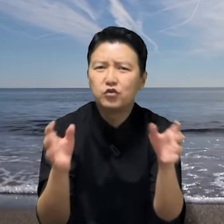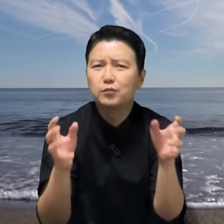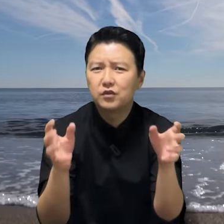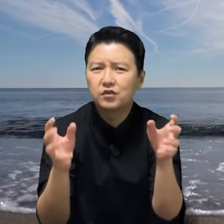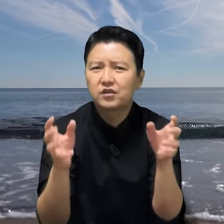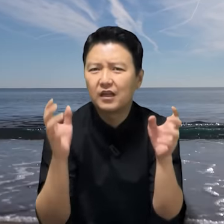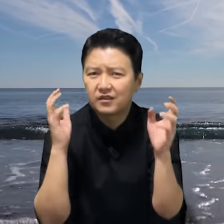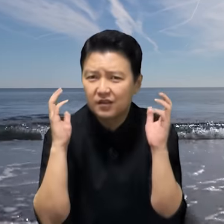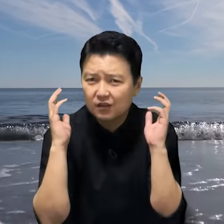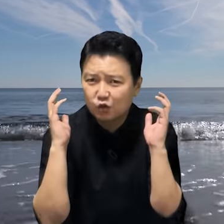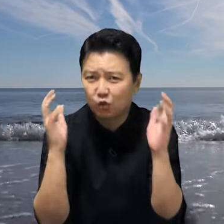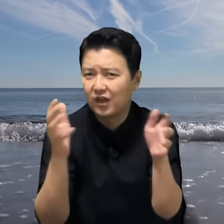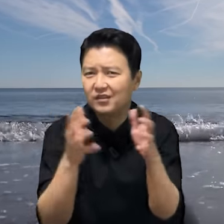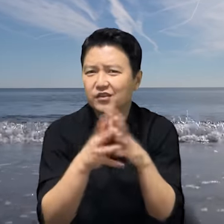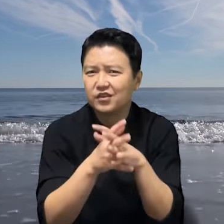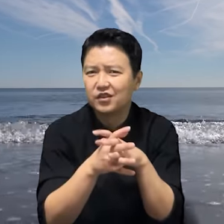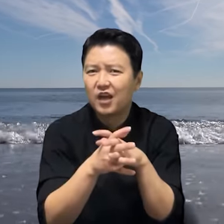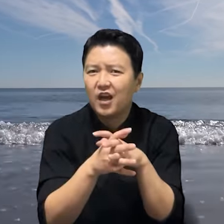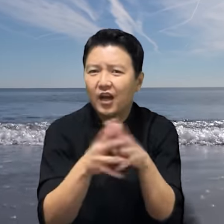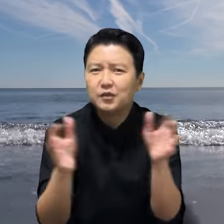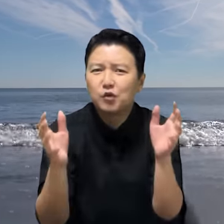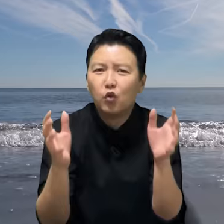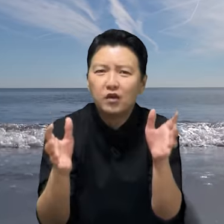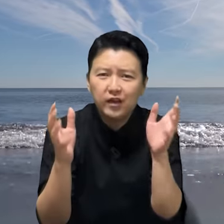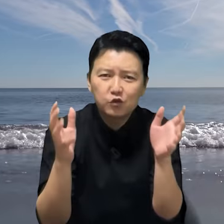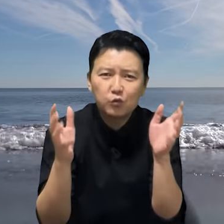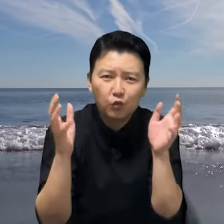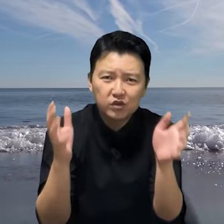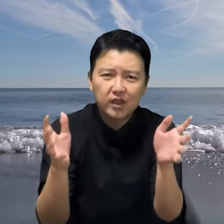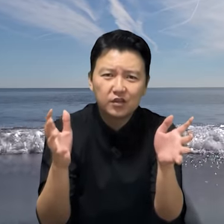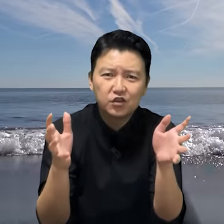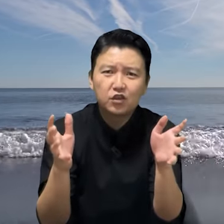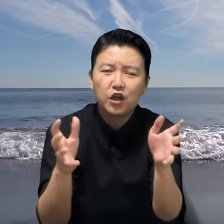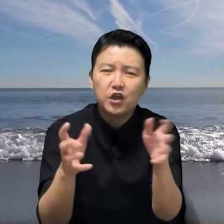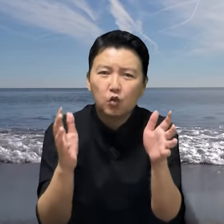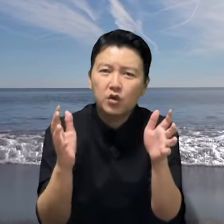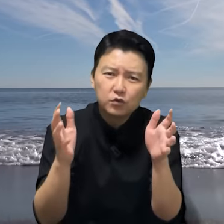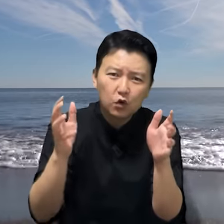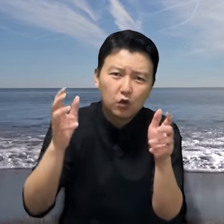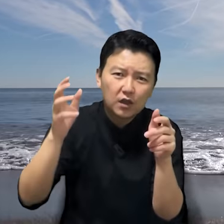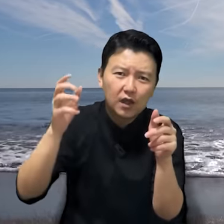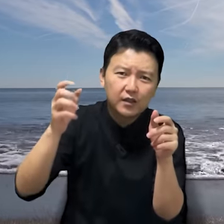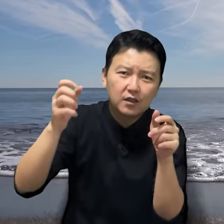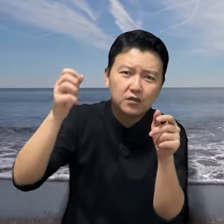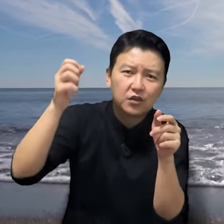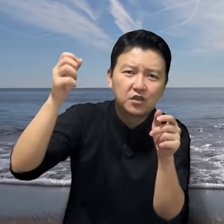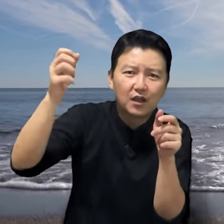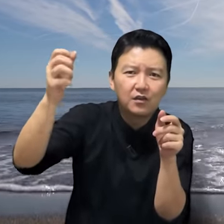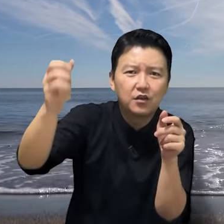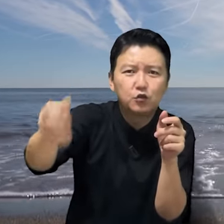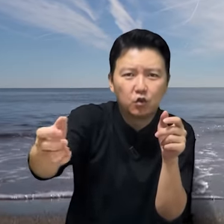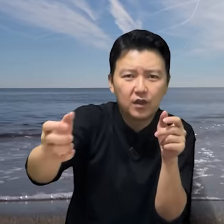기뻐서 살짝 돌았는지 아니면 원래 좀 모자라는지 권총과 탄약을 경찰한테 줬답니다.